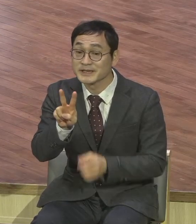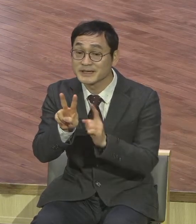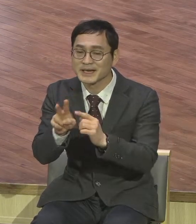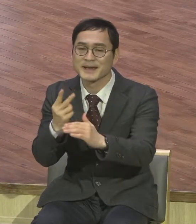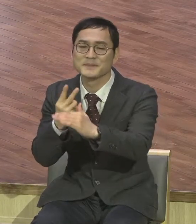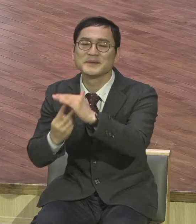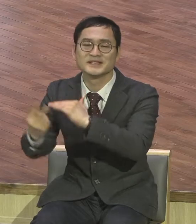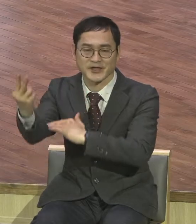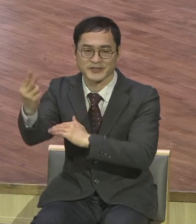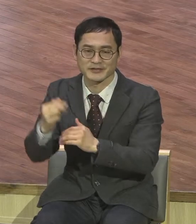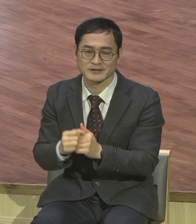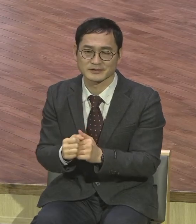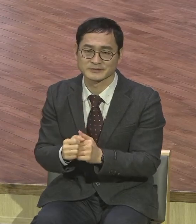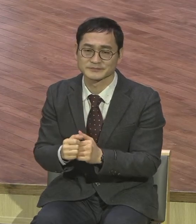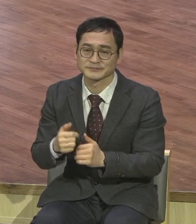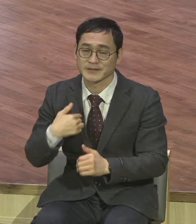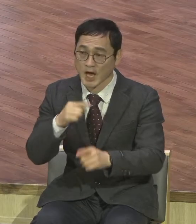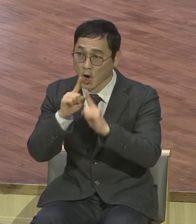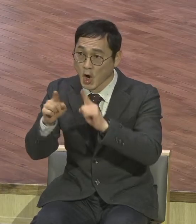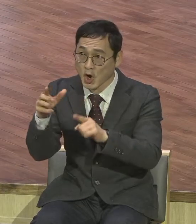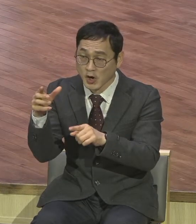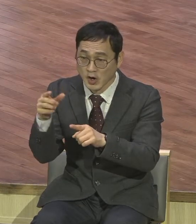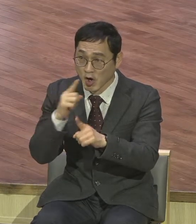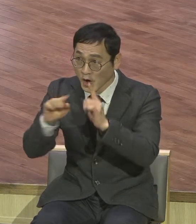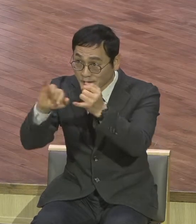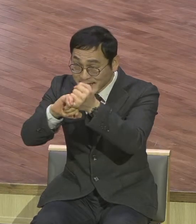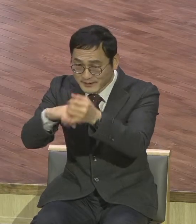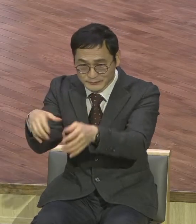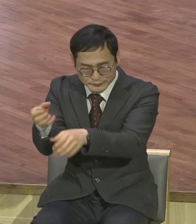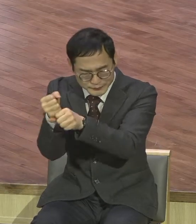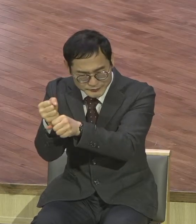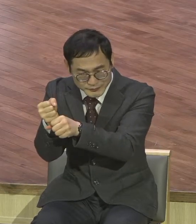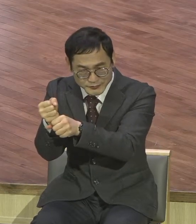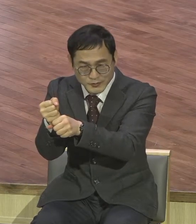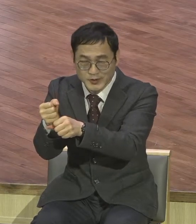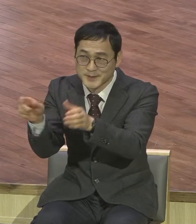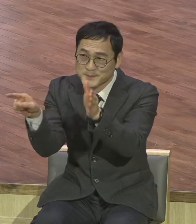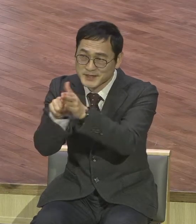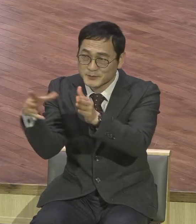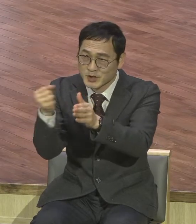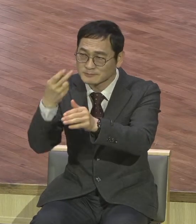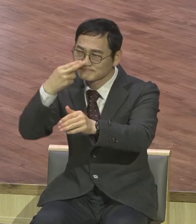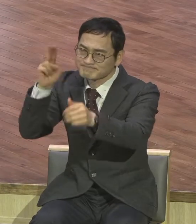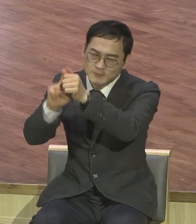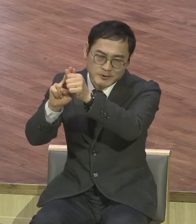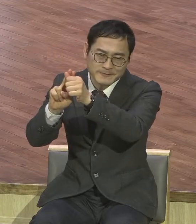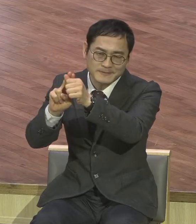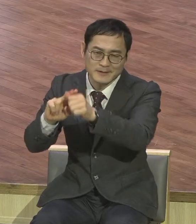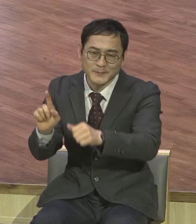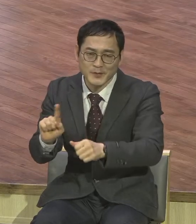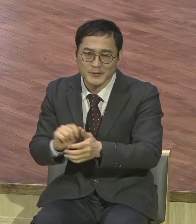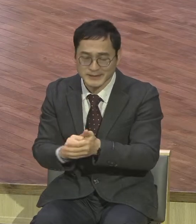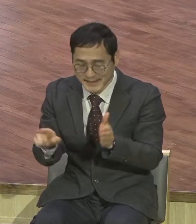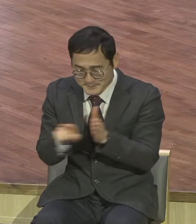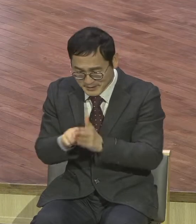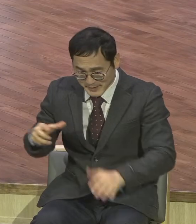언약을 바탕으로 믿음에 도전하는 목표를 정하는 겁니다. 내가 믿음을 가지고 이 말씀 가지고